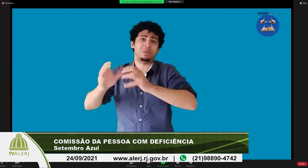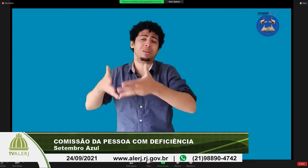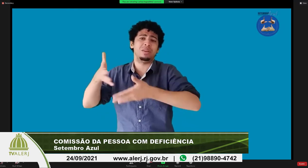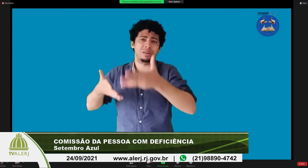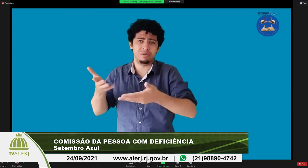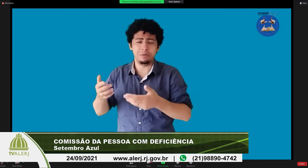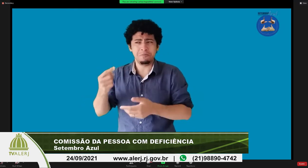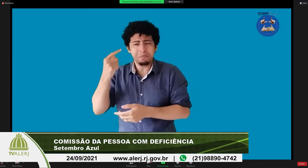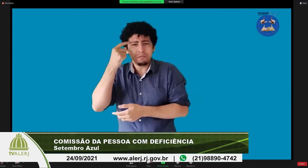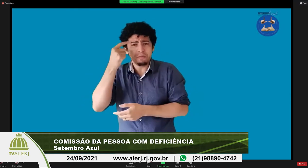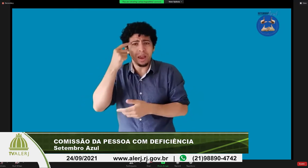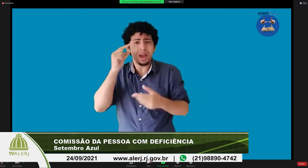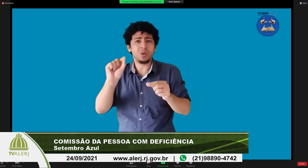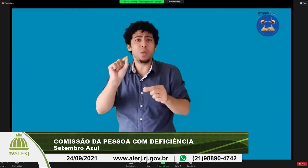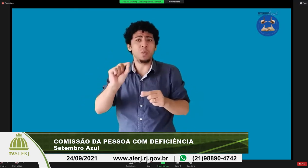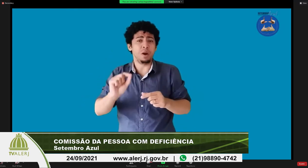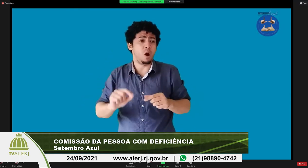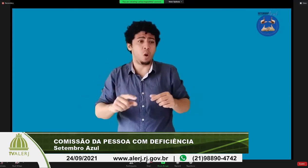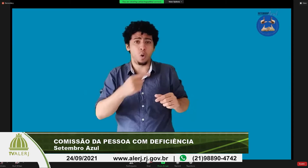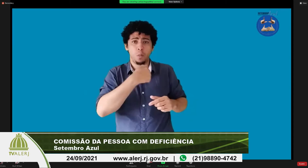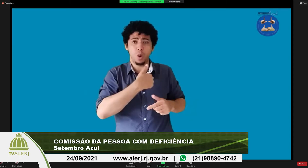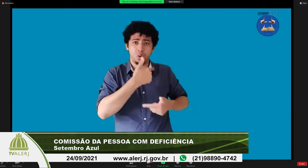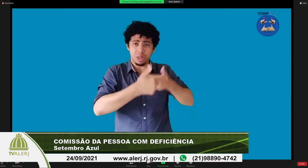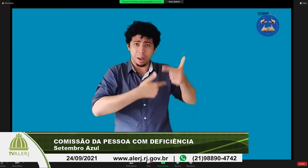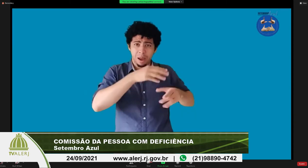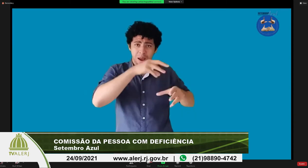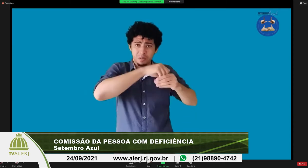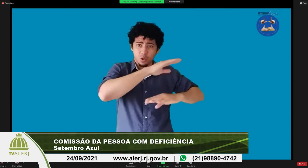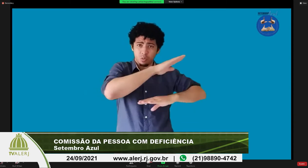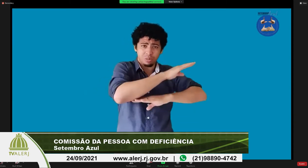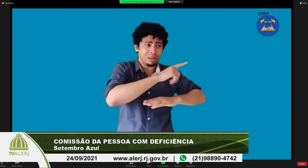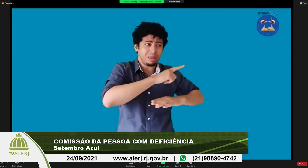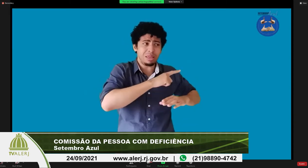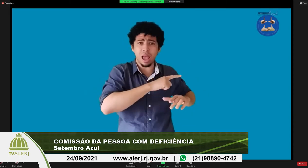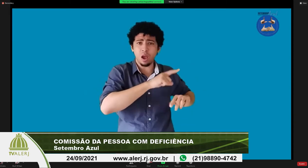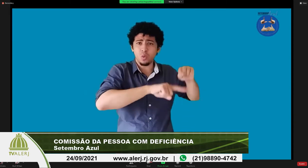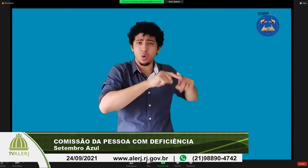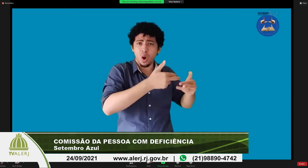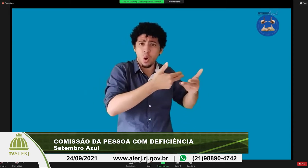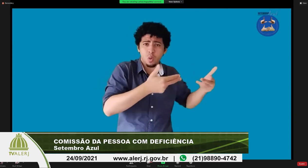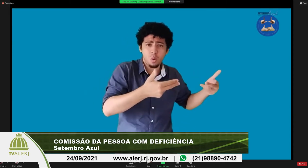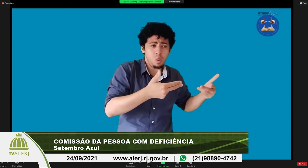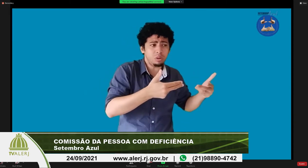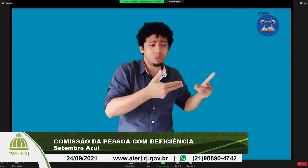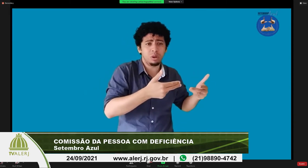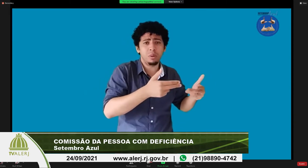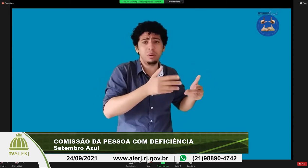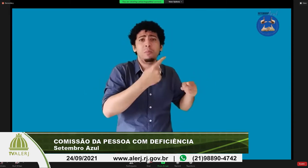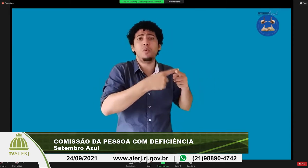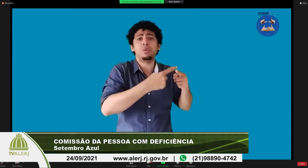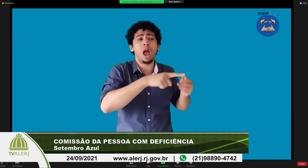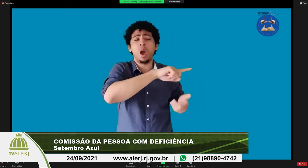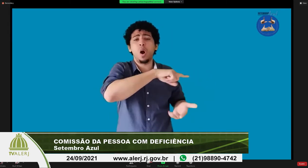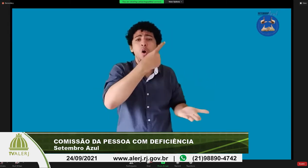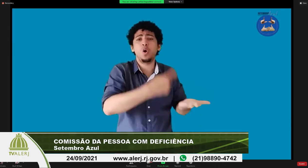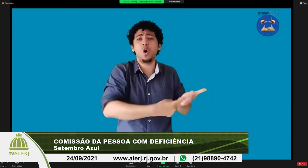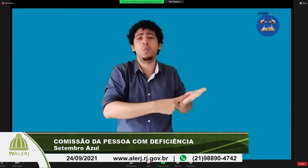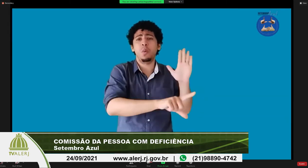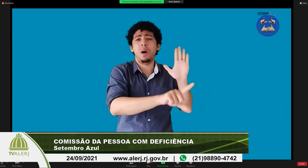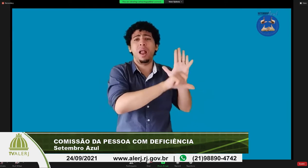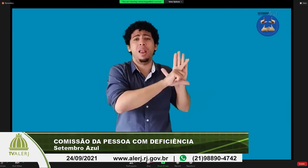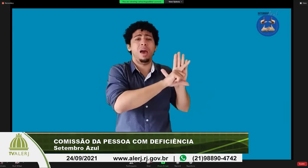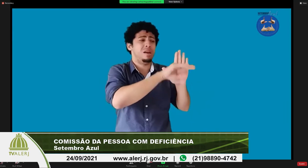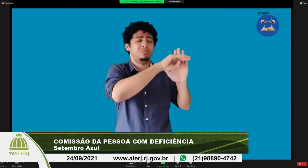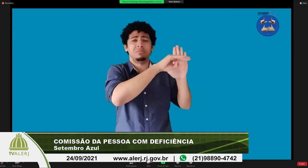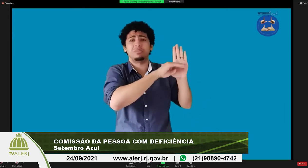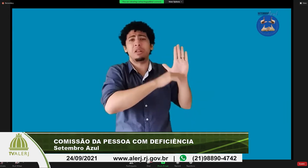supermercados então a necessidade em si que a comunicação em Libras possa existir então o meu projeto no Museu do Amanhã com os objetos que